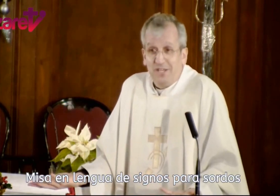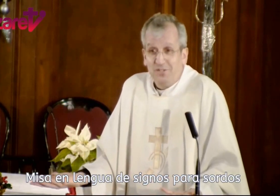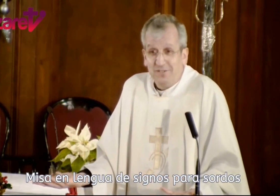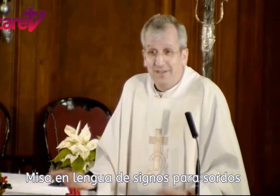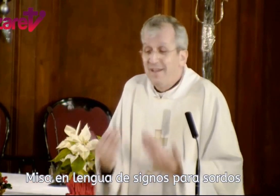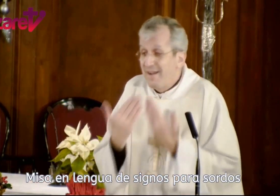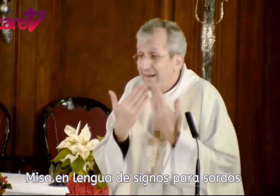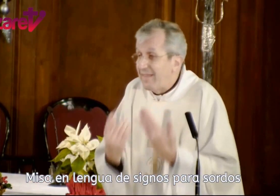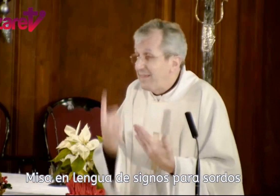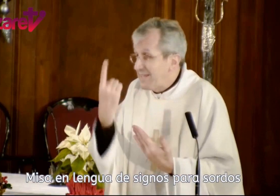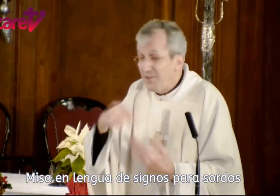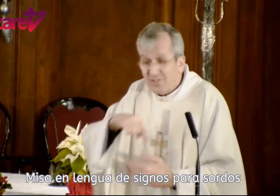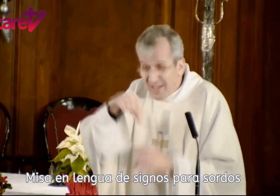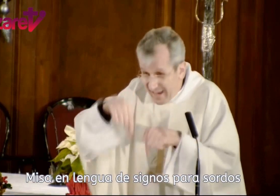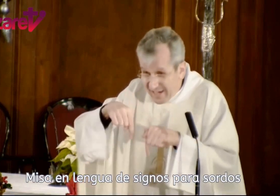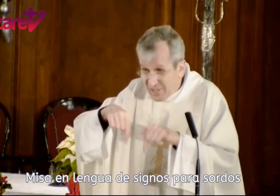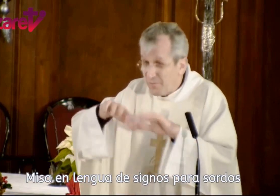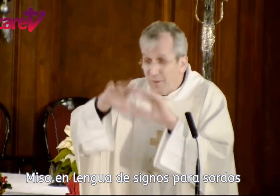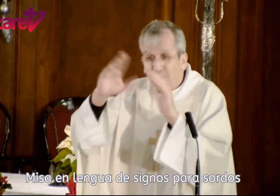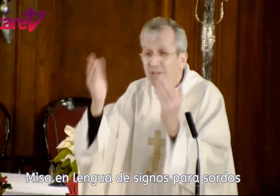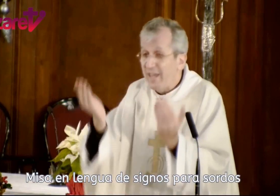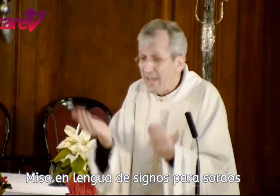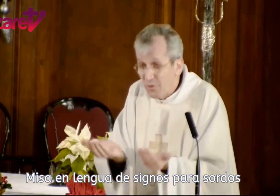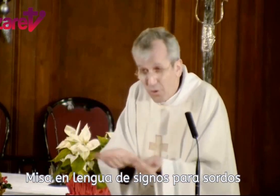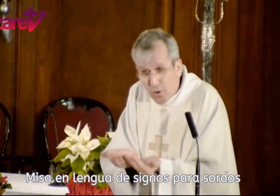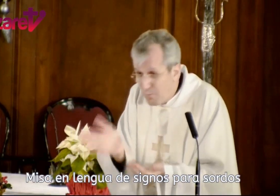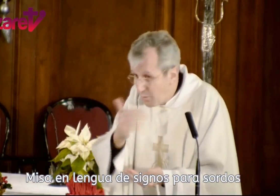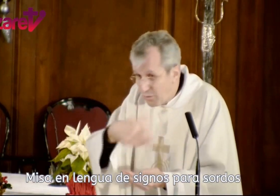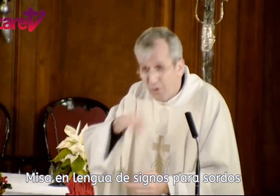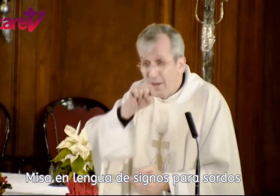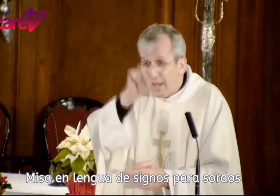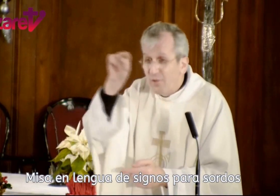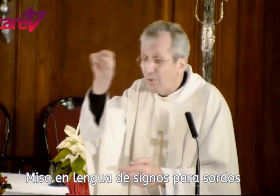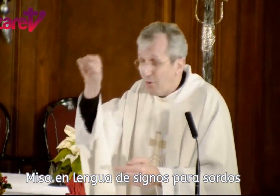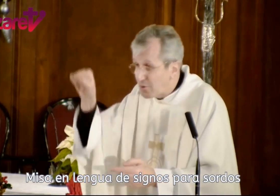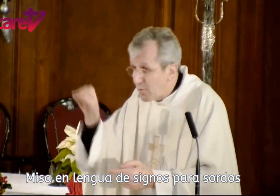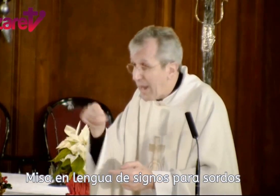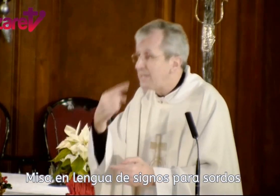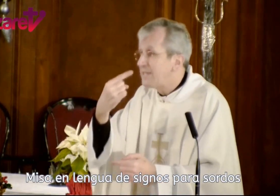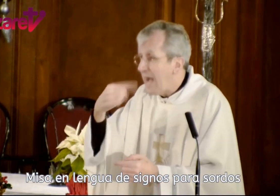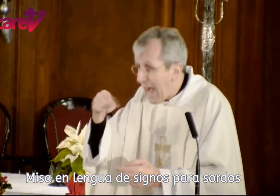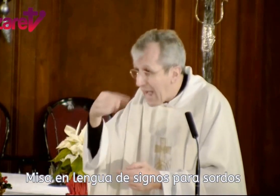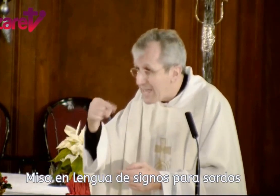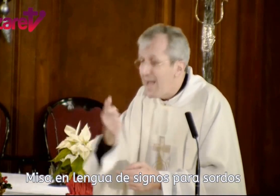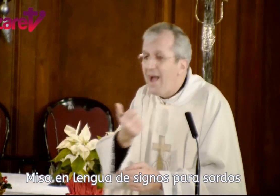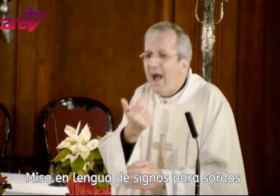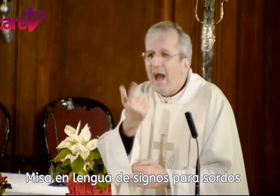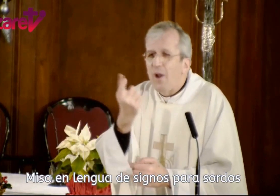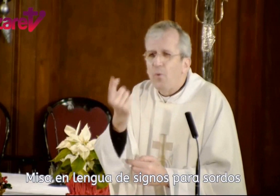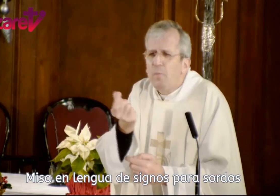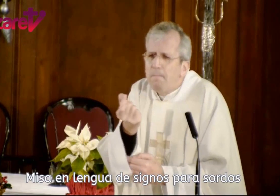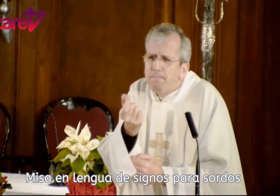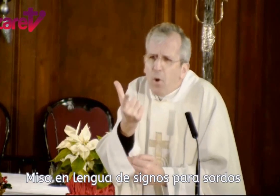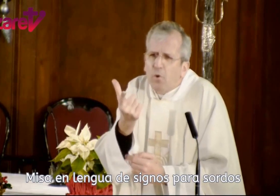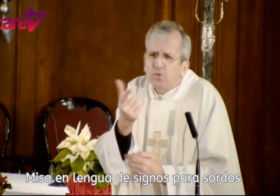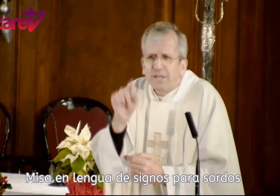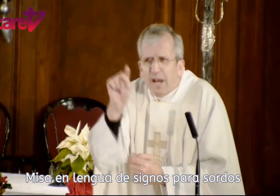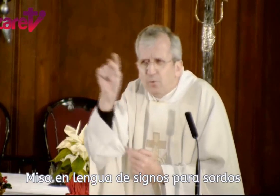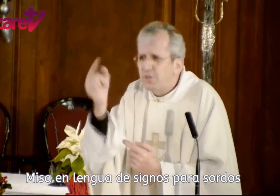hecho. Gracias a Dios, en estos momentos, en todo el mundo, en todos los lugares, hay, algún, pocos, en algunos